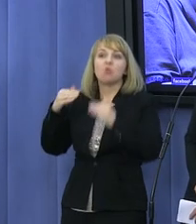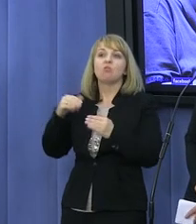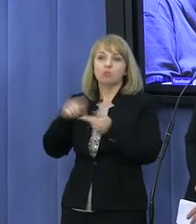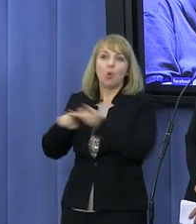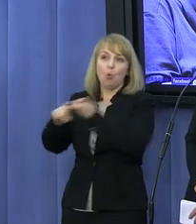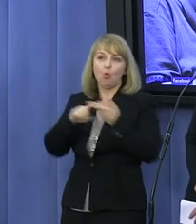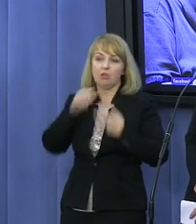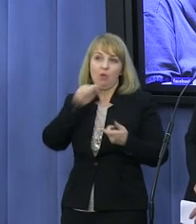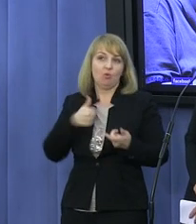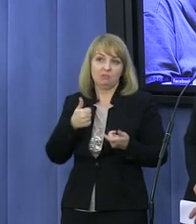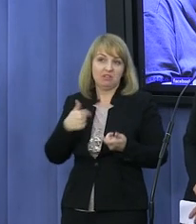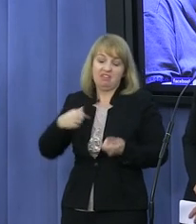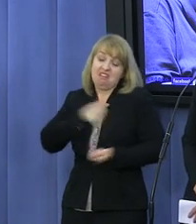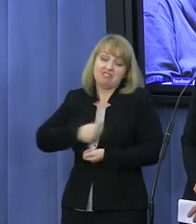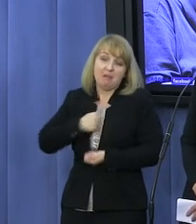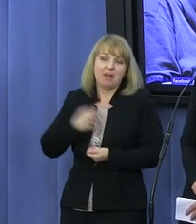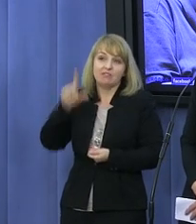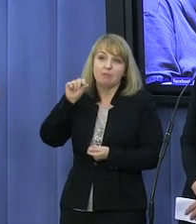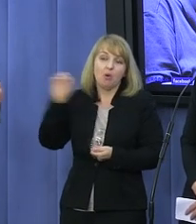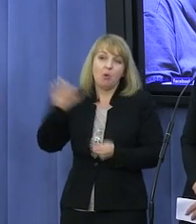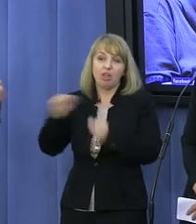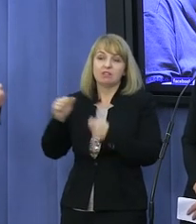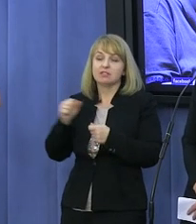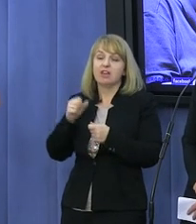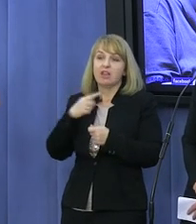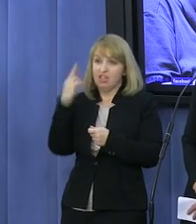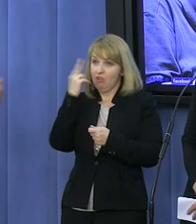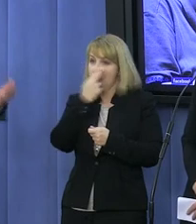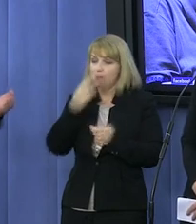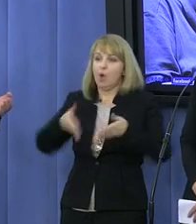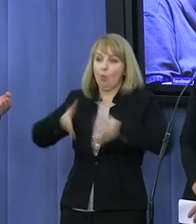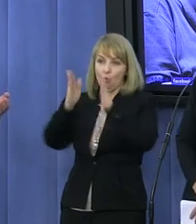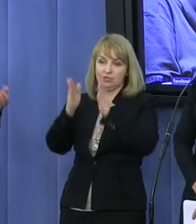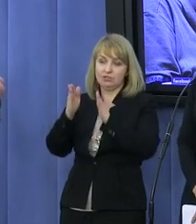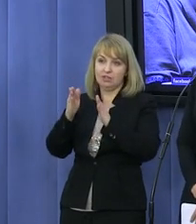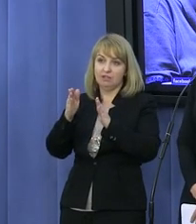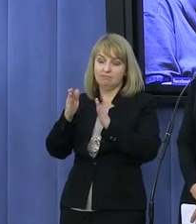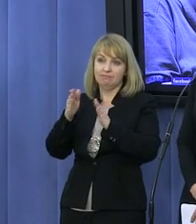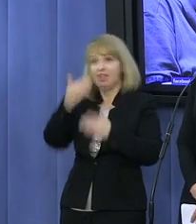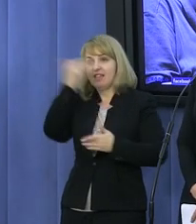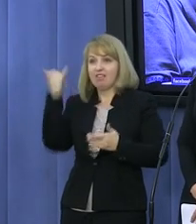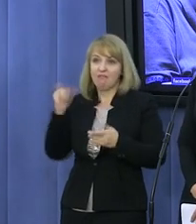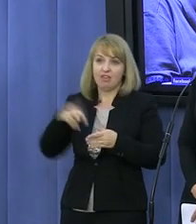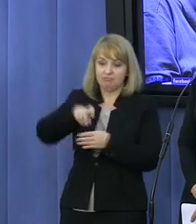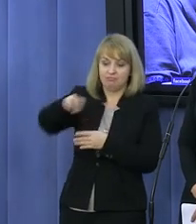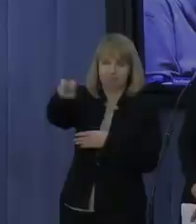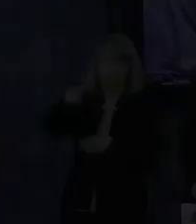I niespecjalnie się martwię tym, że Platforma zmierza w kierunku ślepej uliczki. To jest ich wybór. Nas to w zasadzie powinno cieszyć. KONIEC! KONIEC! KONIEC!